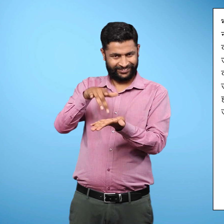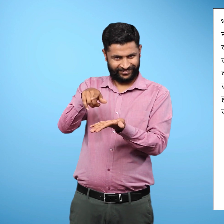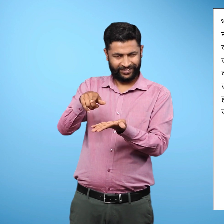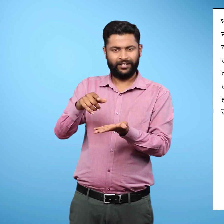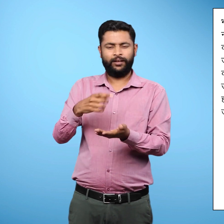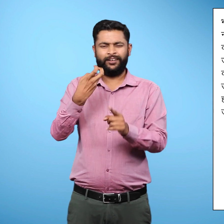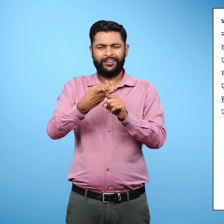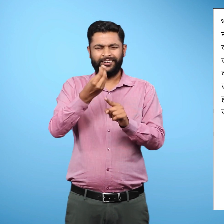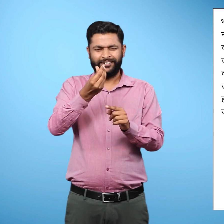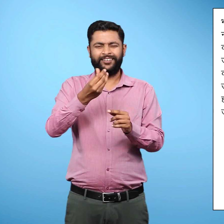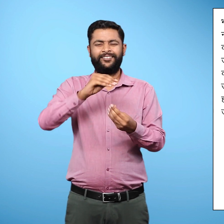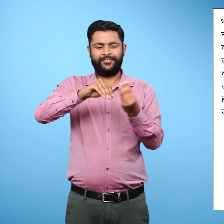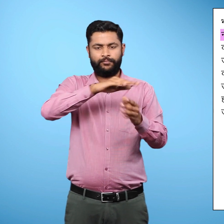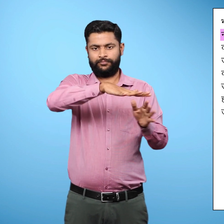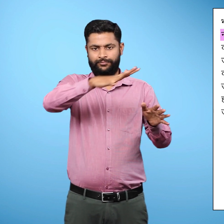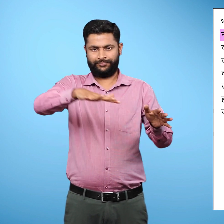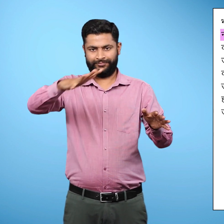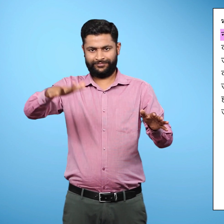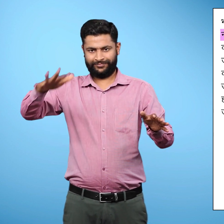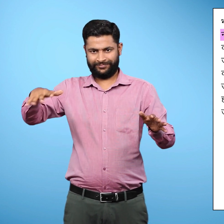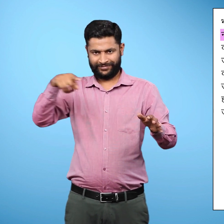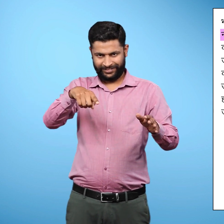स्वान रेखा नदी परिस्थित।